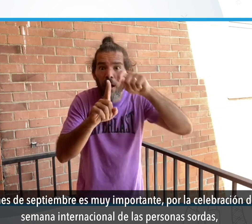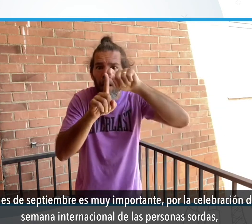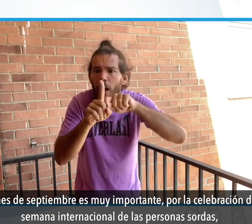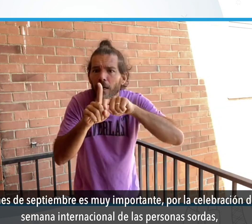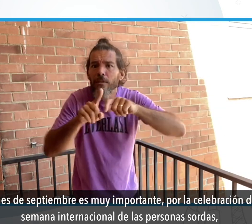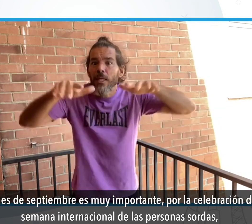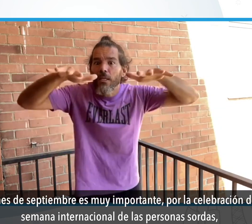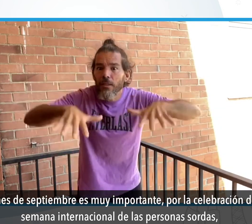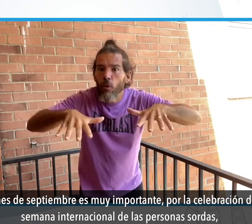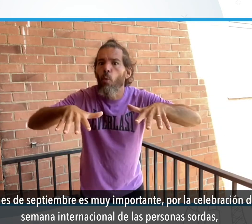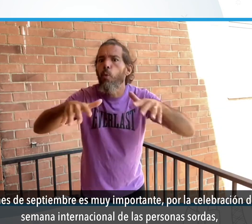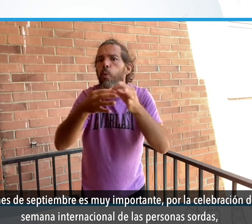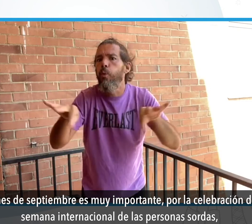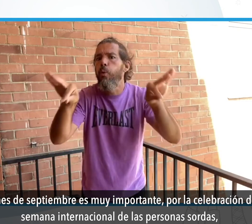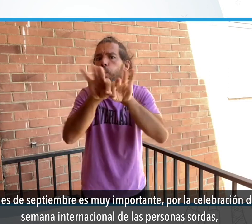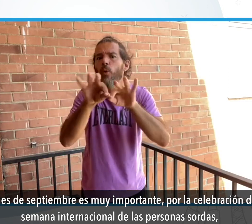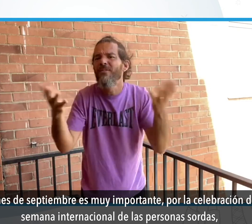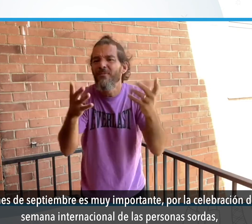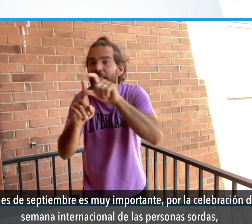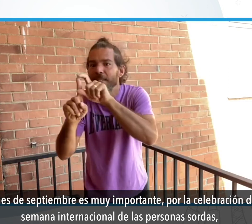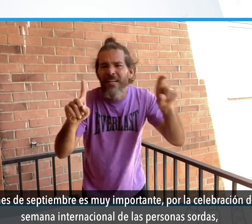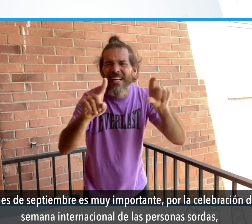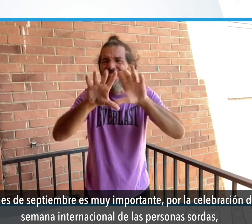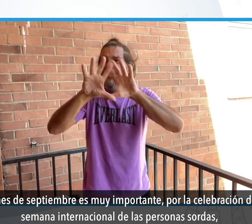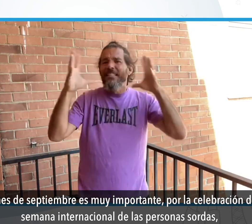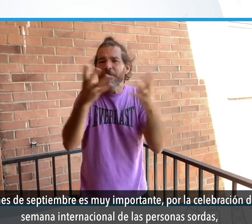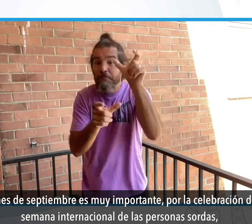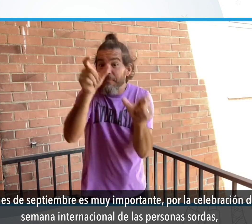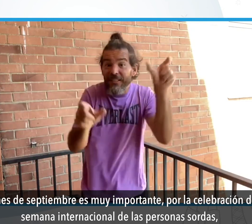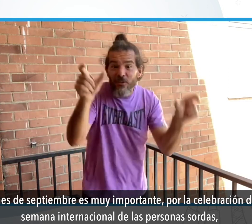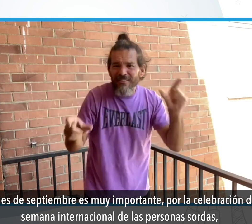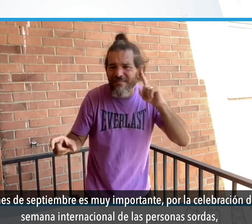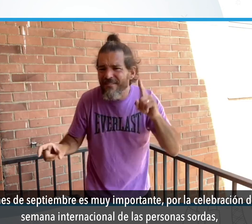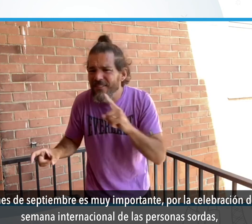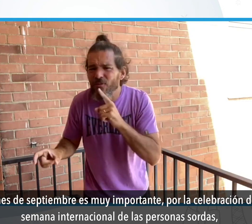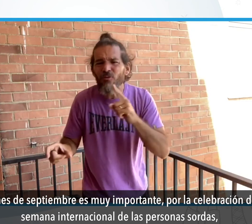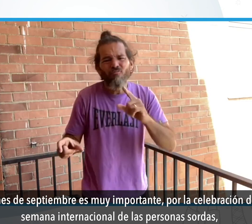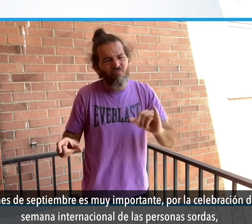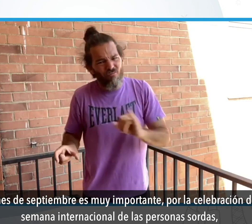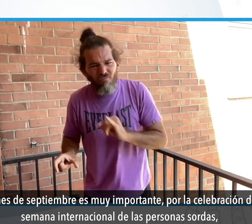Este mes de septiembre es muy importante, por la celebración de la Semana Internacional de las Personas Sordas.